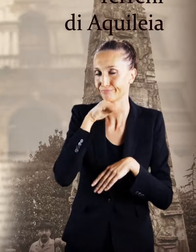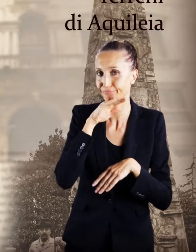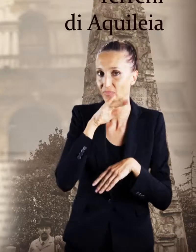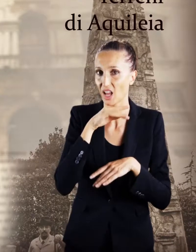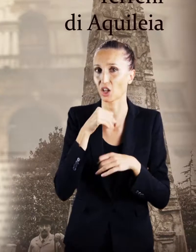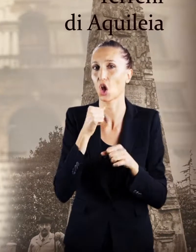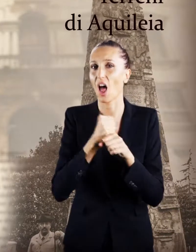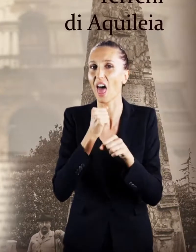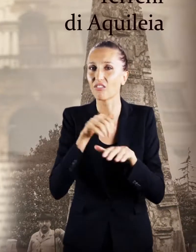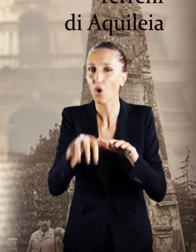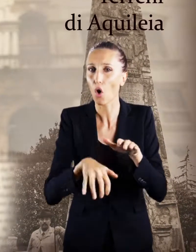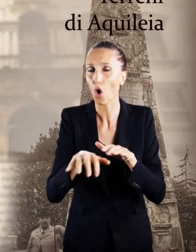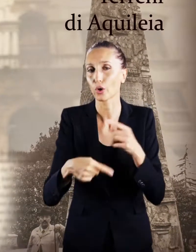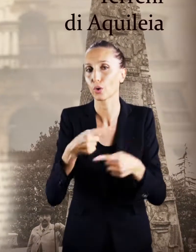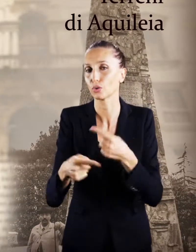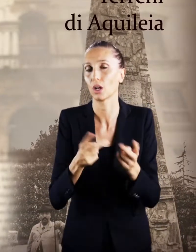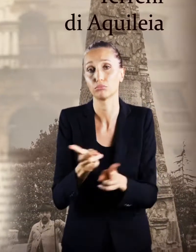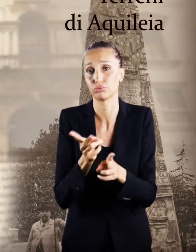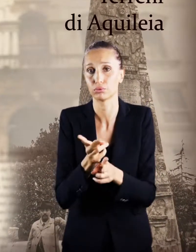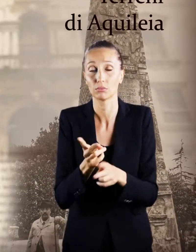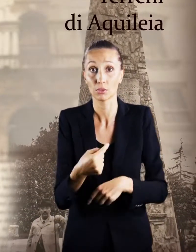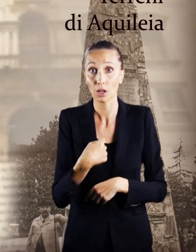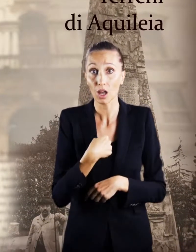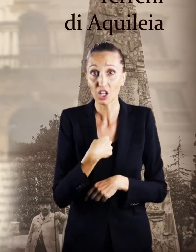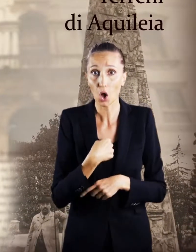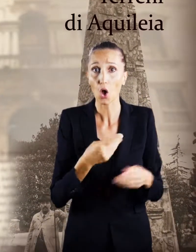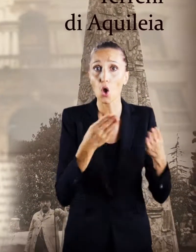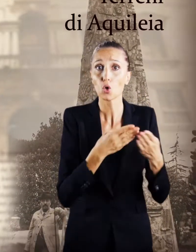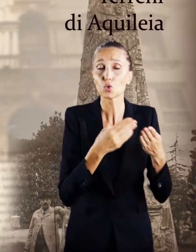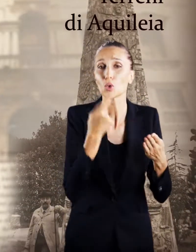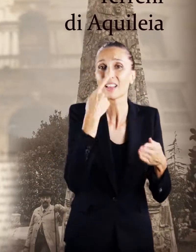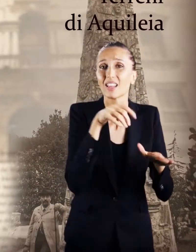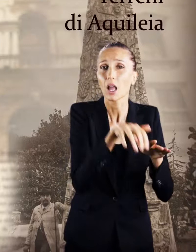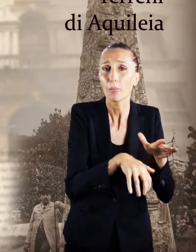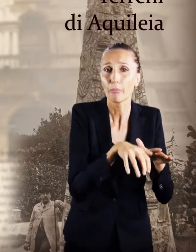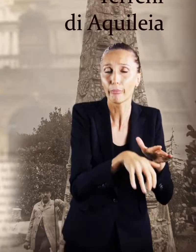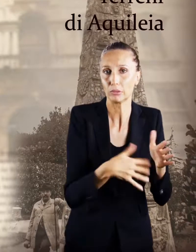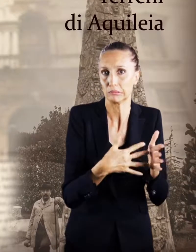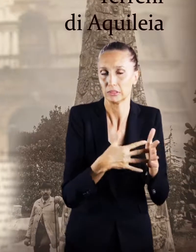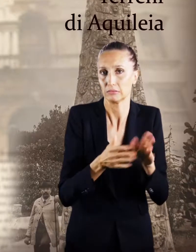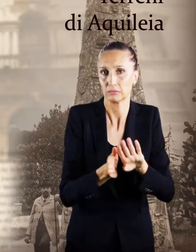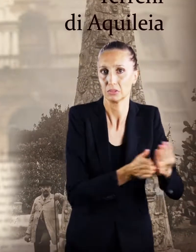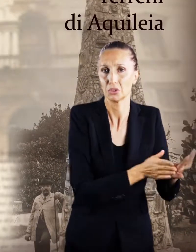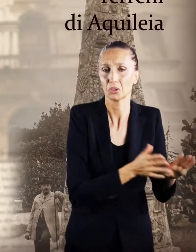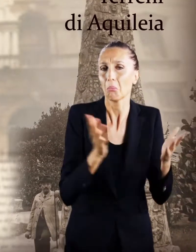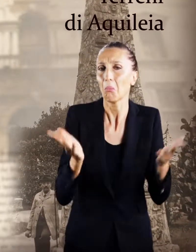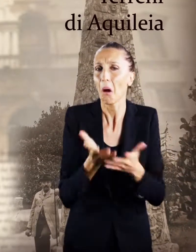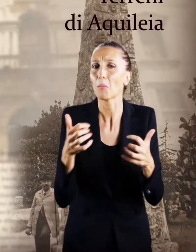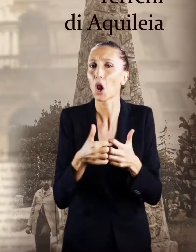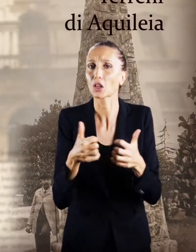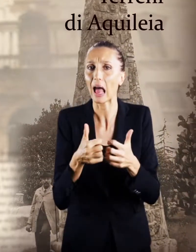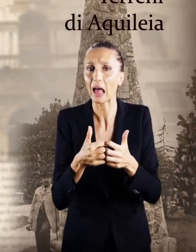continuare gli scavi ed io, se non poteva sobbarcarmi a difficili studi archeologici, poteva smuovere